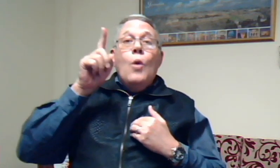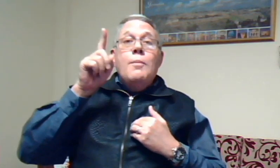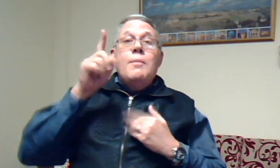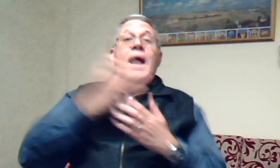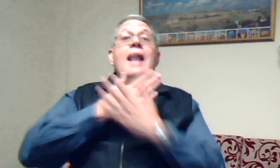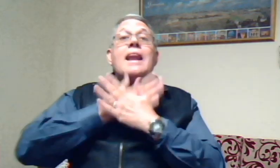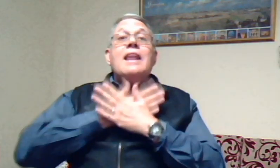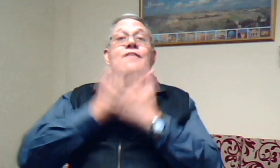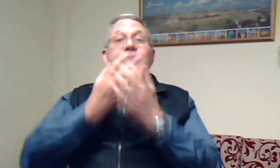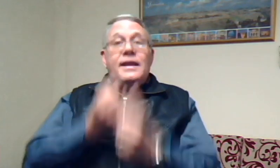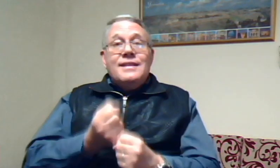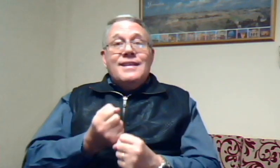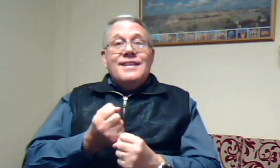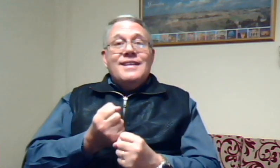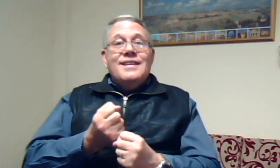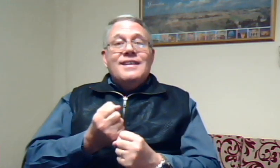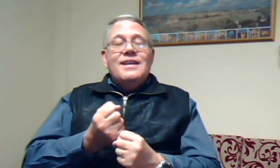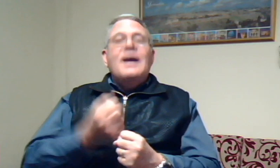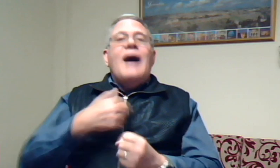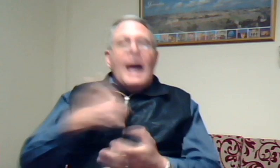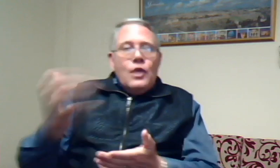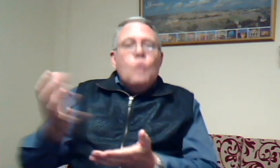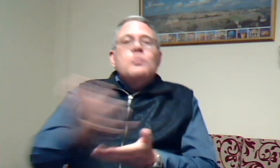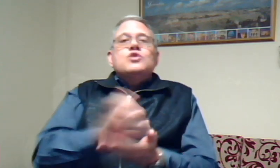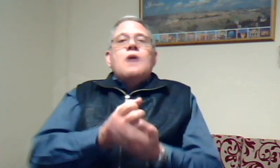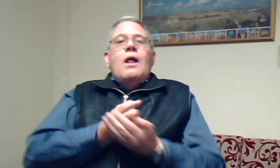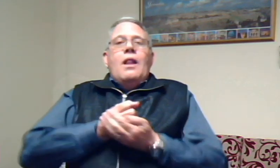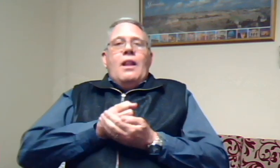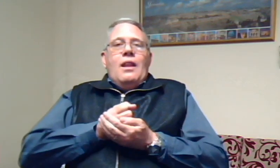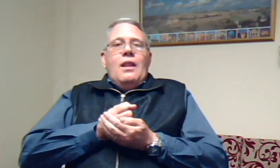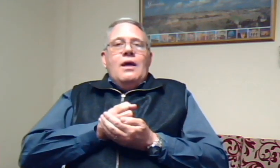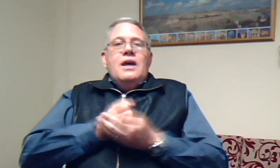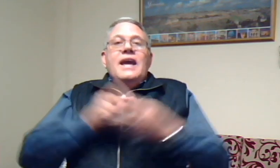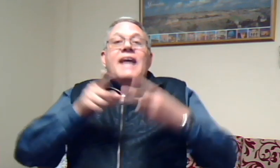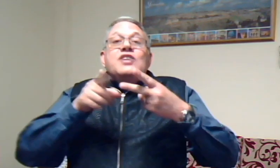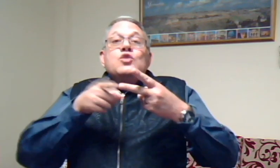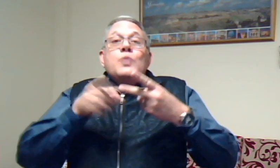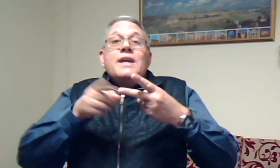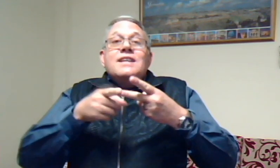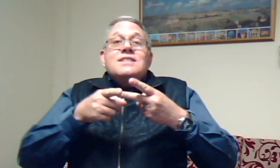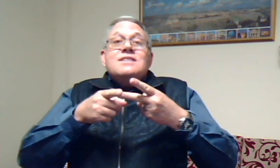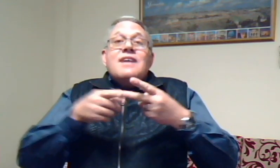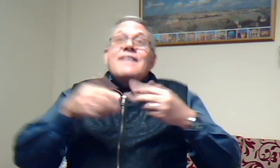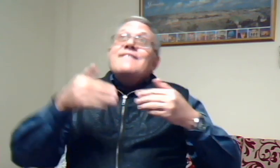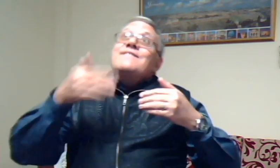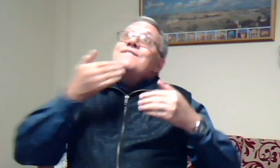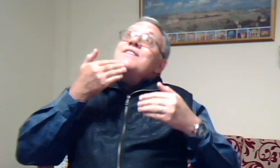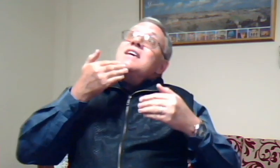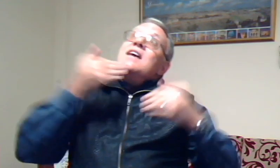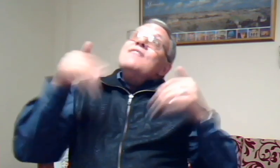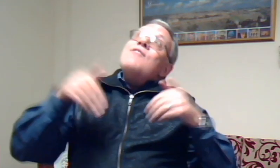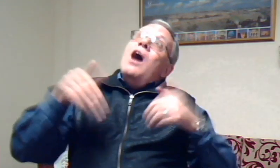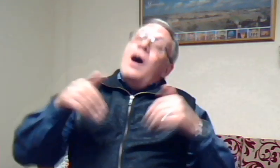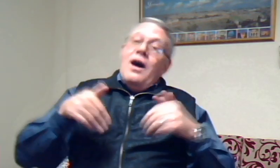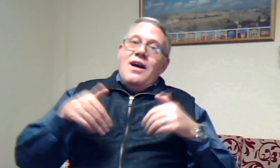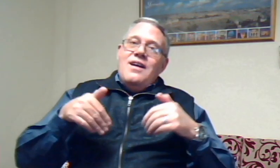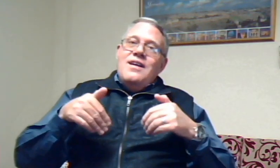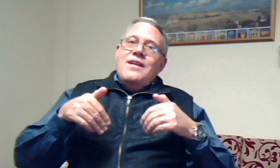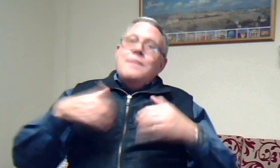lief het hy kom ons haal en tweedens wie wacht met